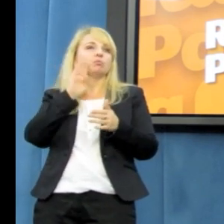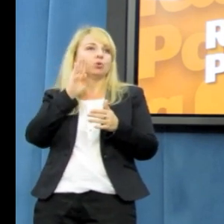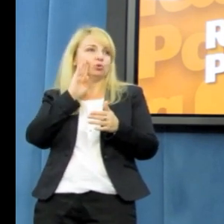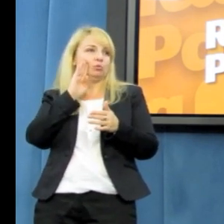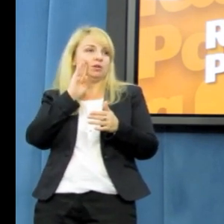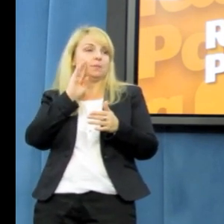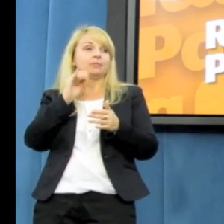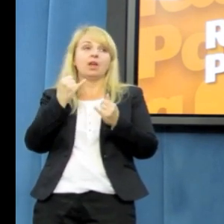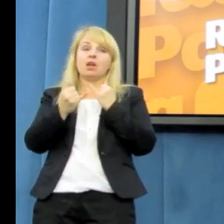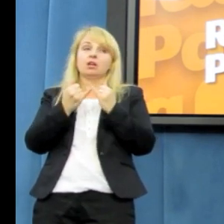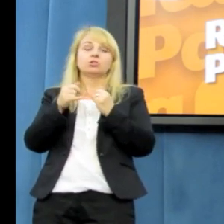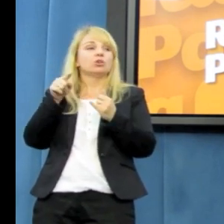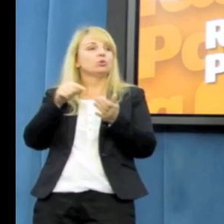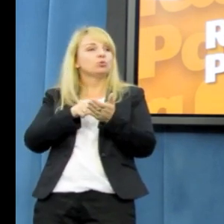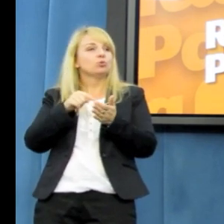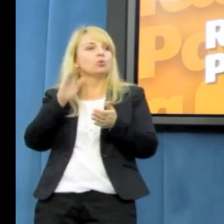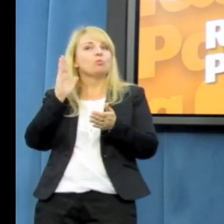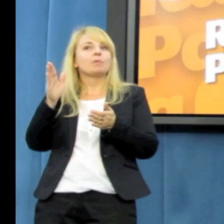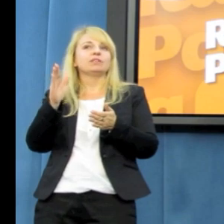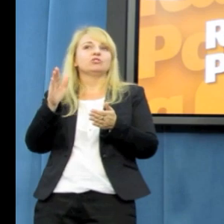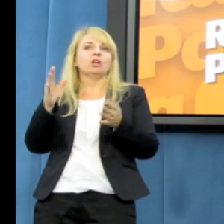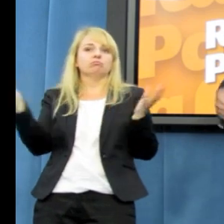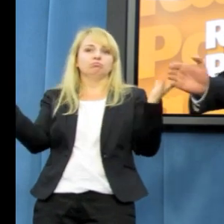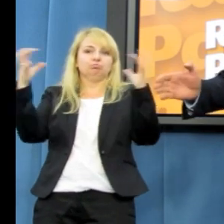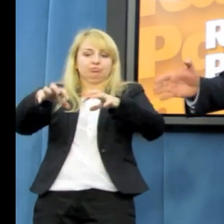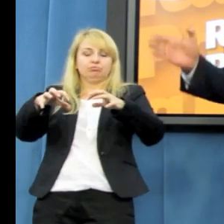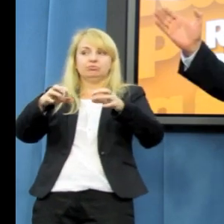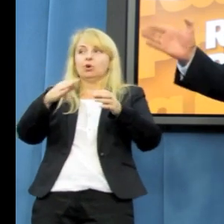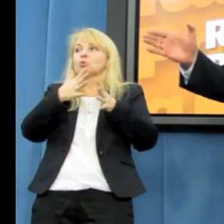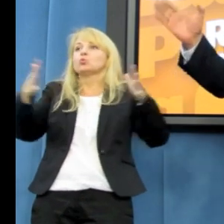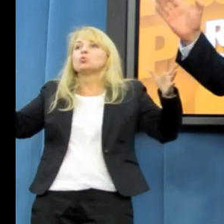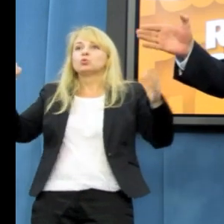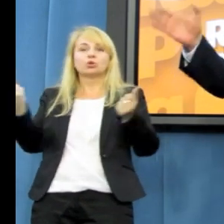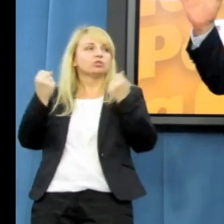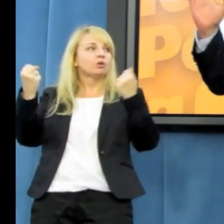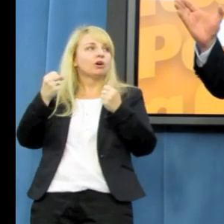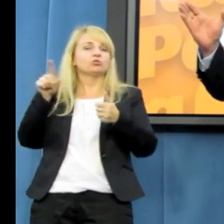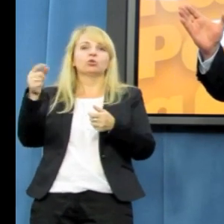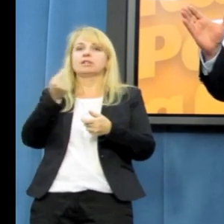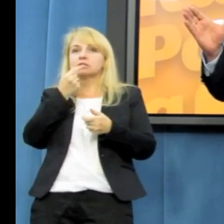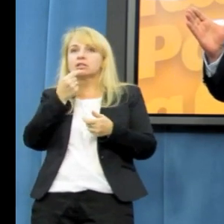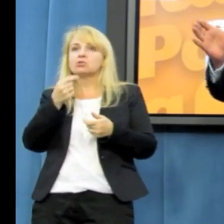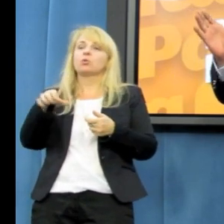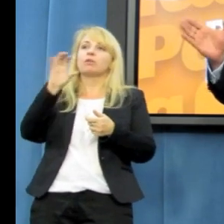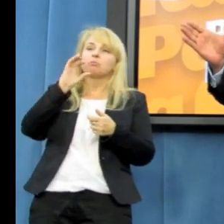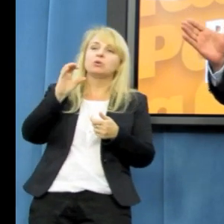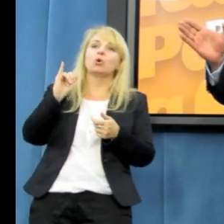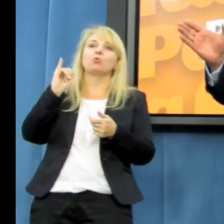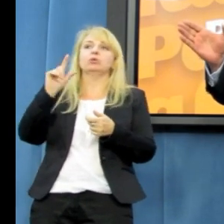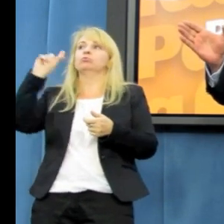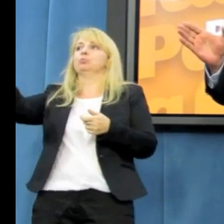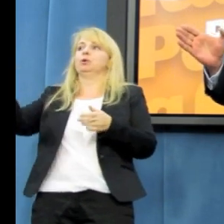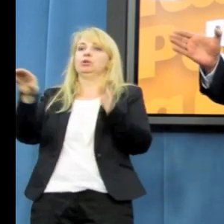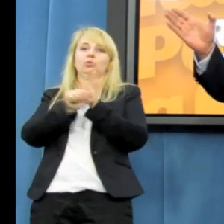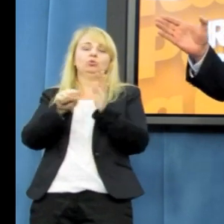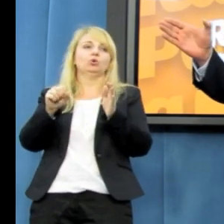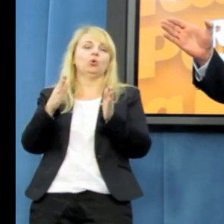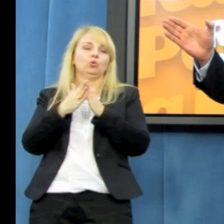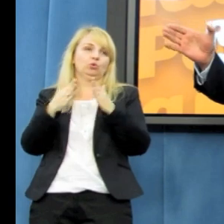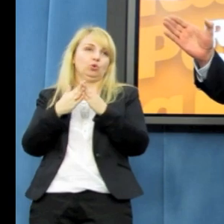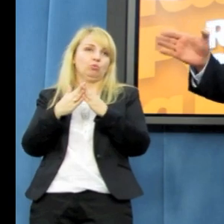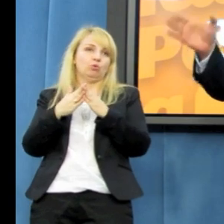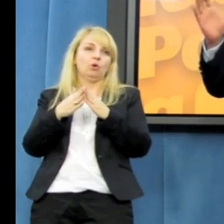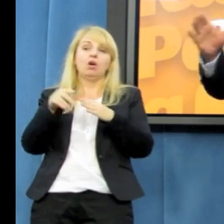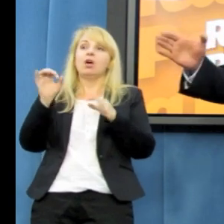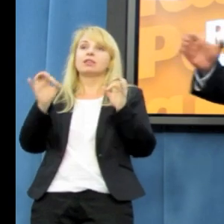chództwo jak się odbywa za drzwiami. Czyli przyszło mnóstwo działaczy, najedzą się, napiją, pojedzą do domu. Bo tak to w tej chwili wygląda, proszę Państwa, na